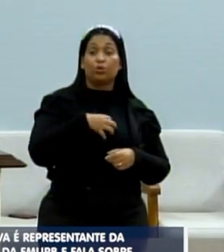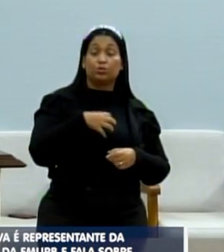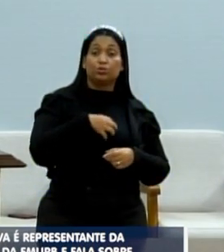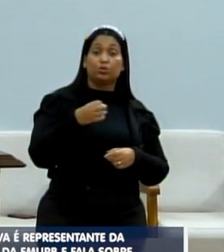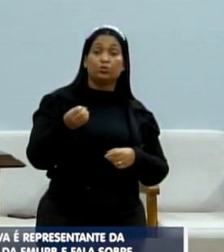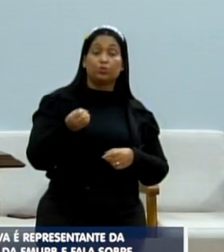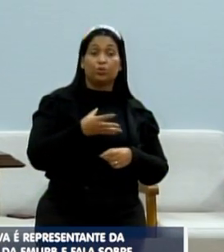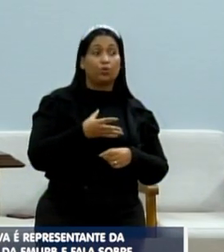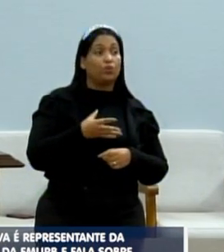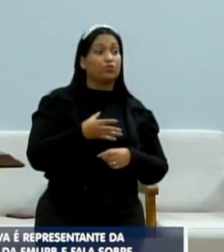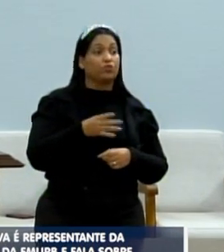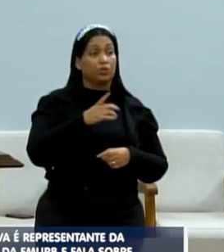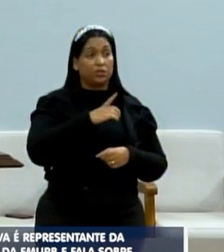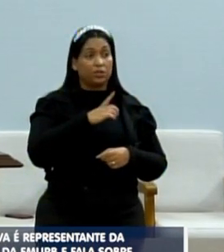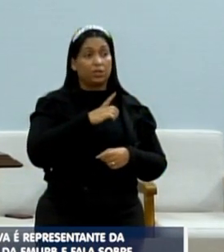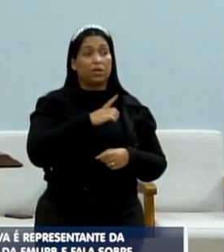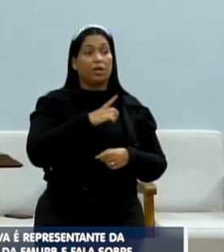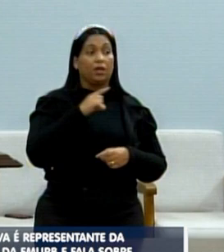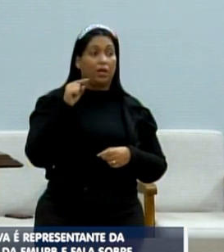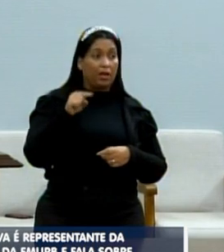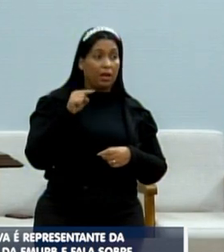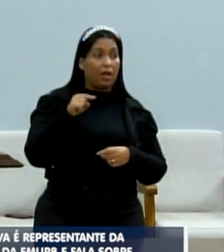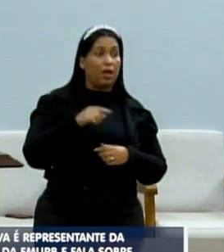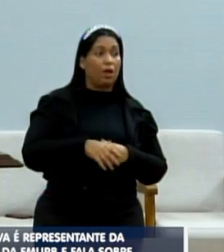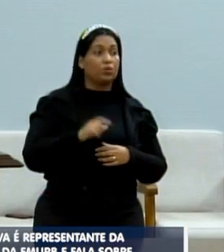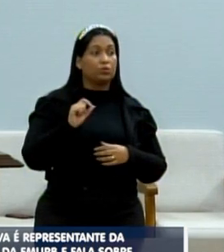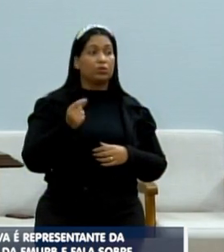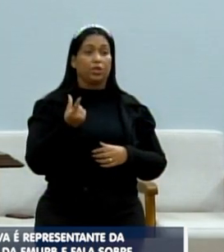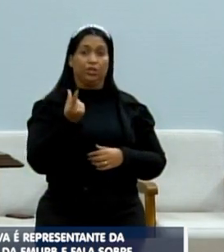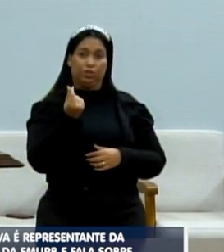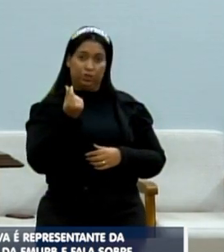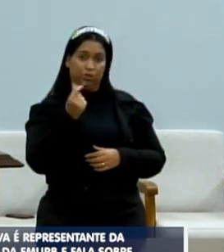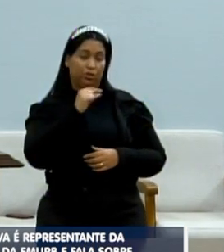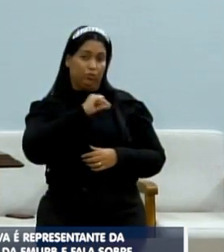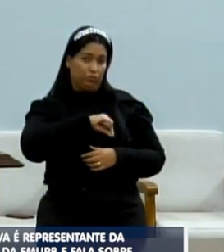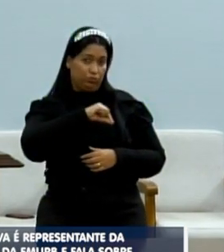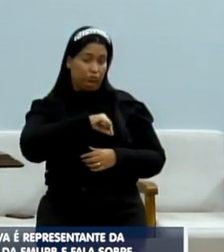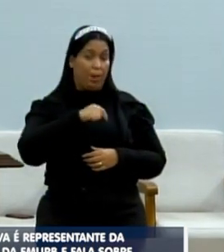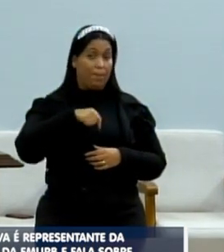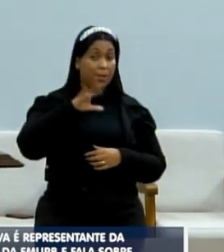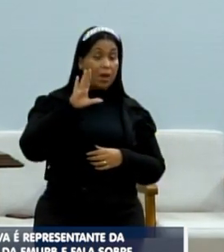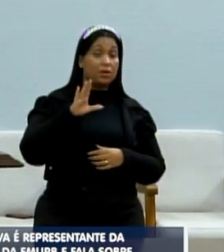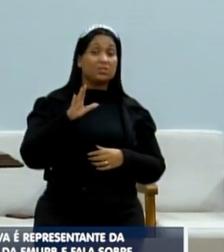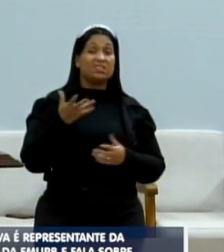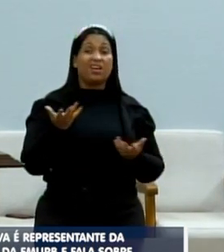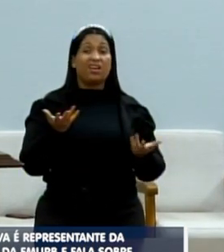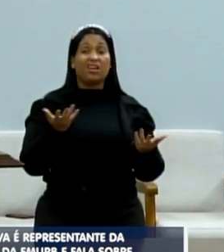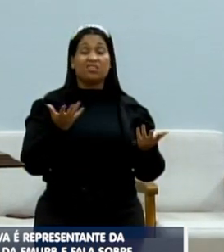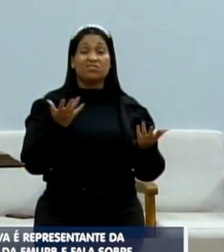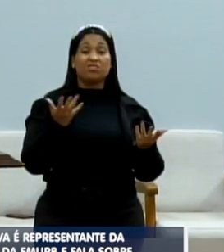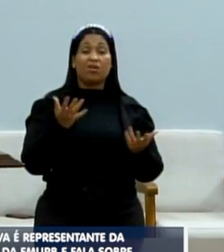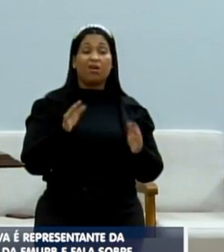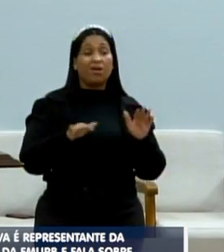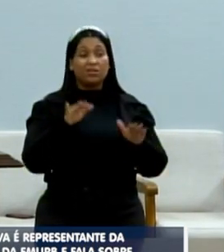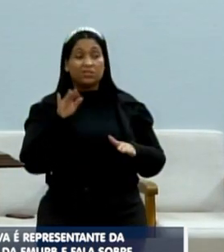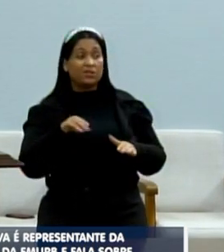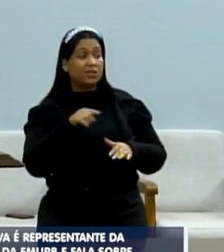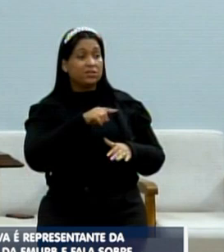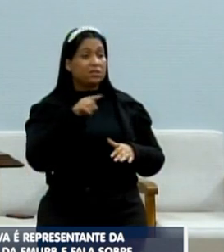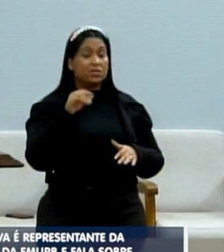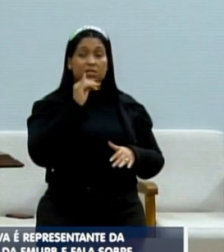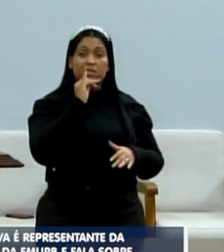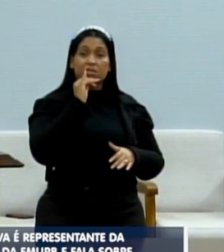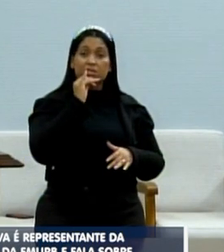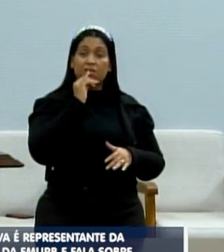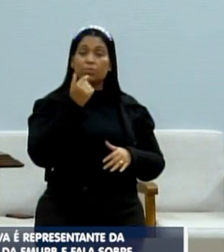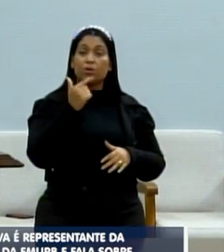está no ato normativo de gratificações, ele simplesmente é subjetivo. Ele não